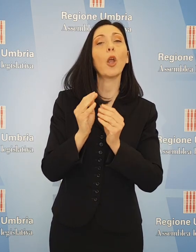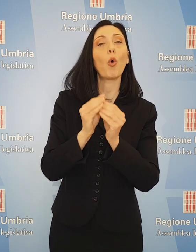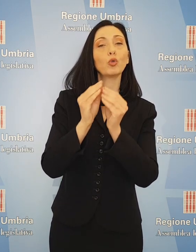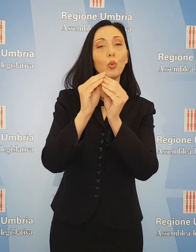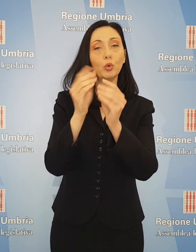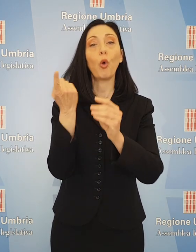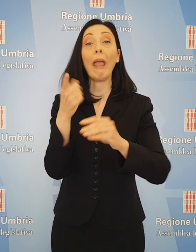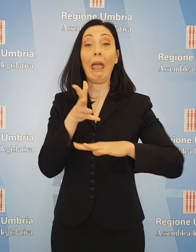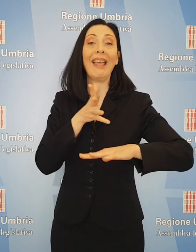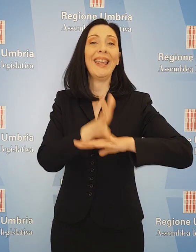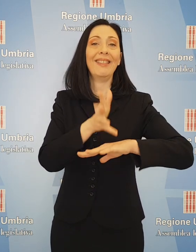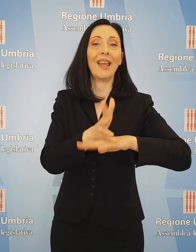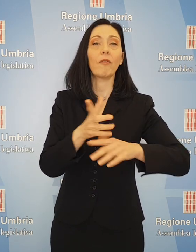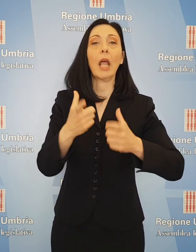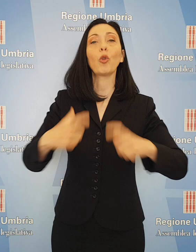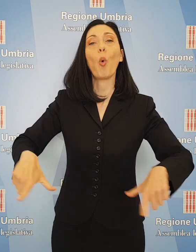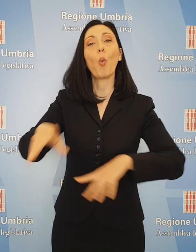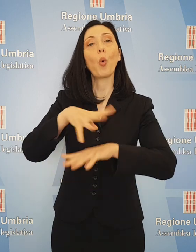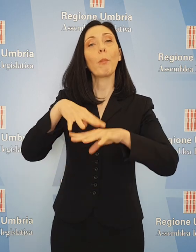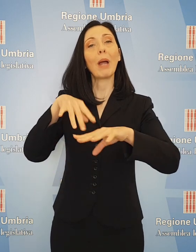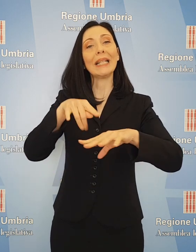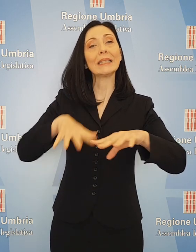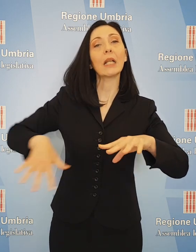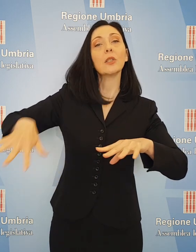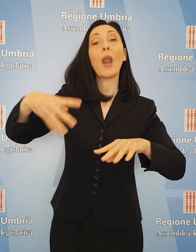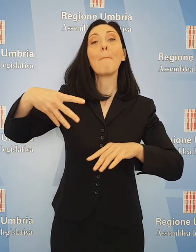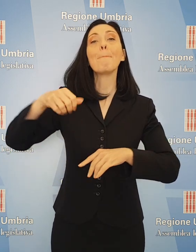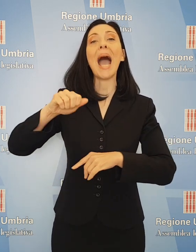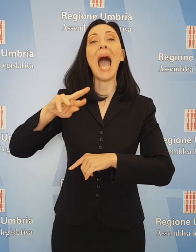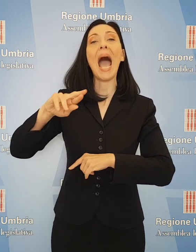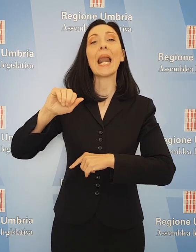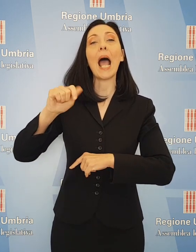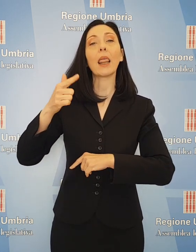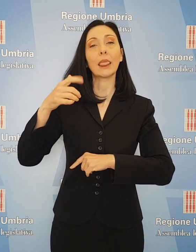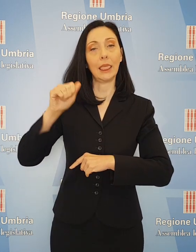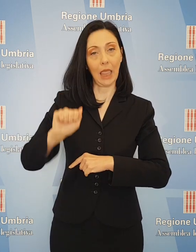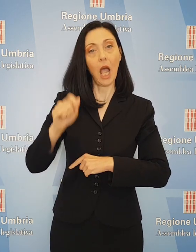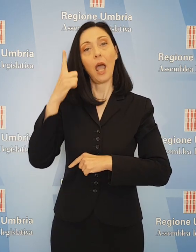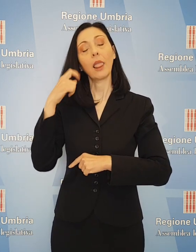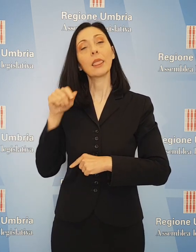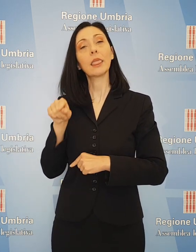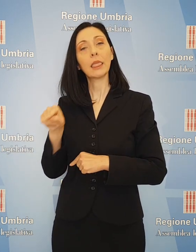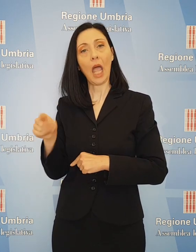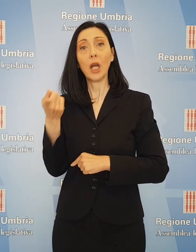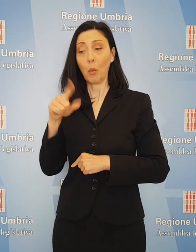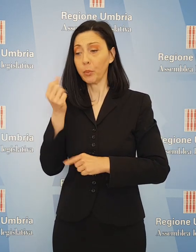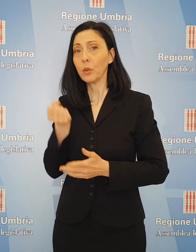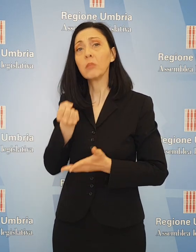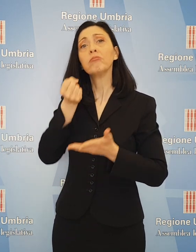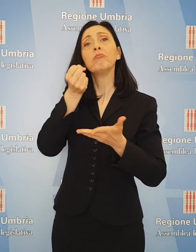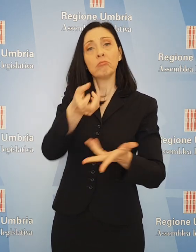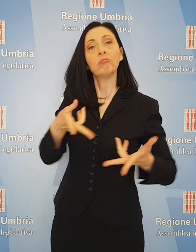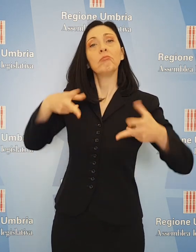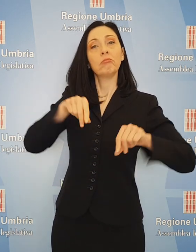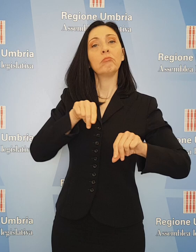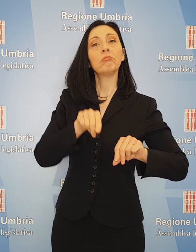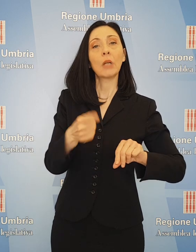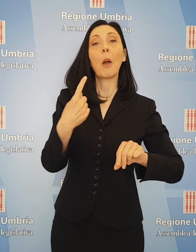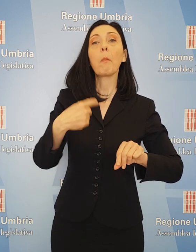Ricostruzione e Interventi di Urbanizzazione nell'area Maratta di Terni. C'è il rifinanziamento dei contributi